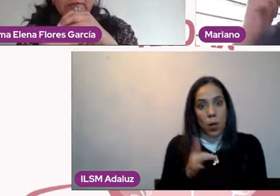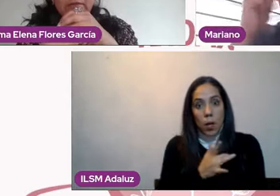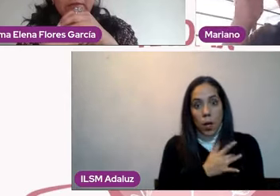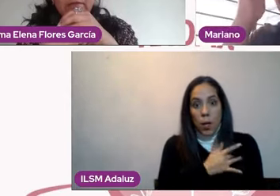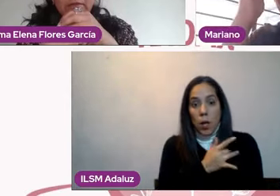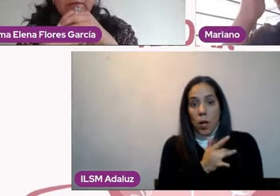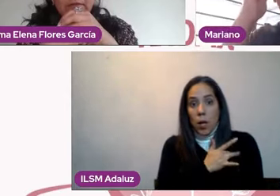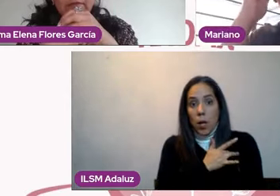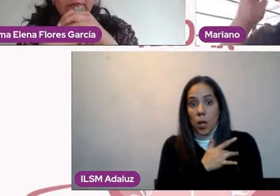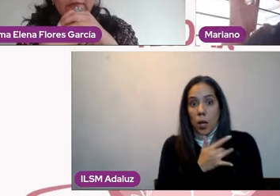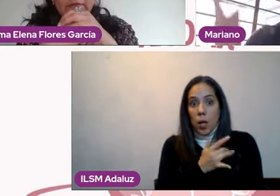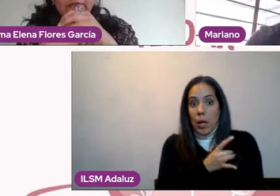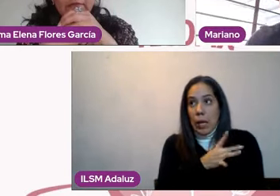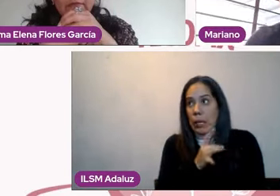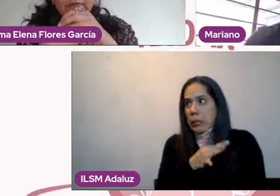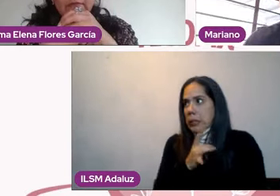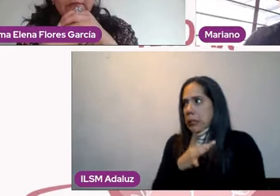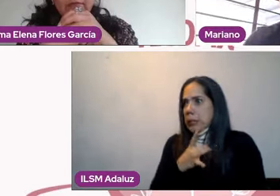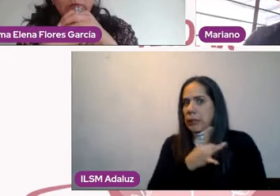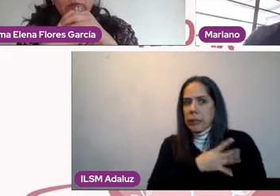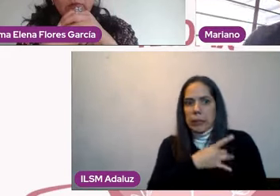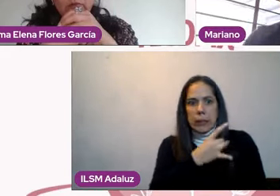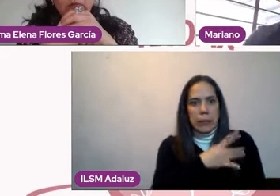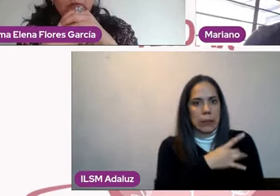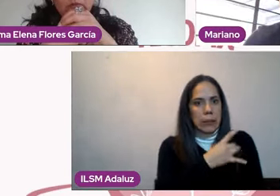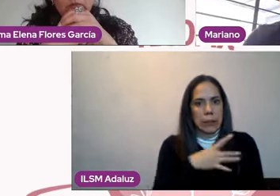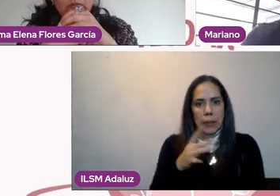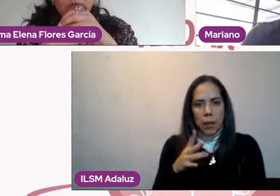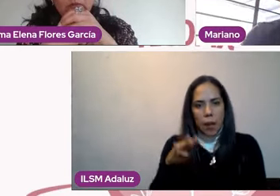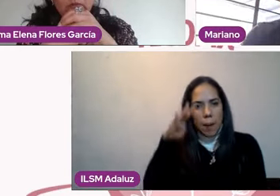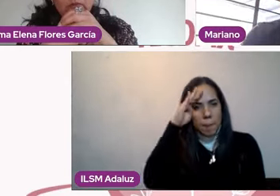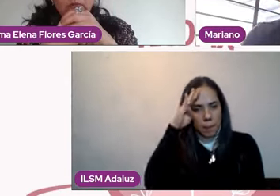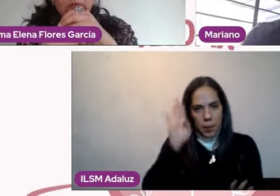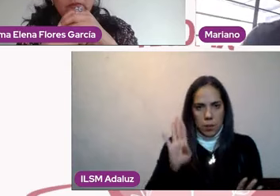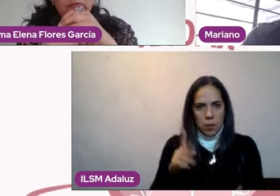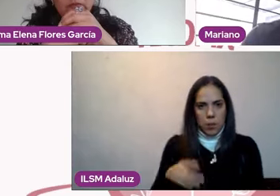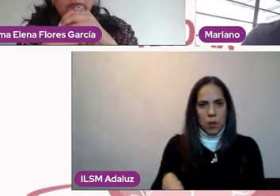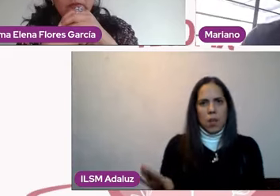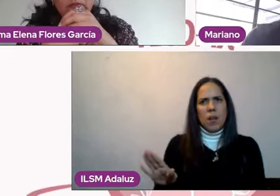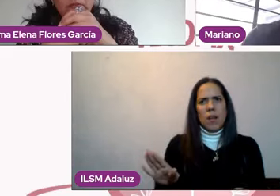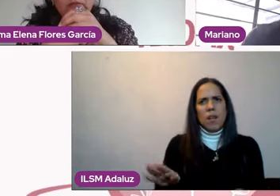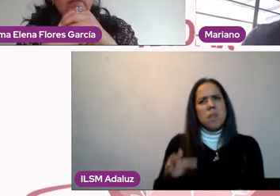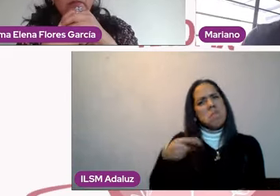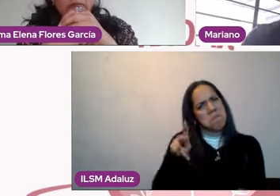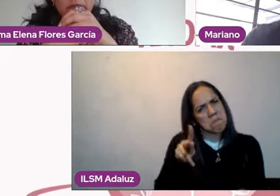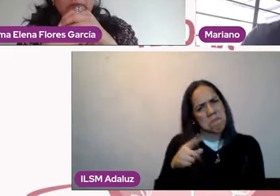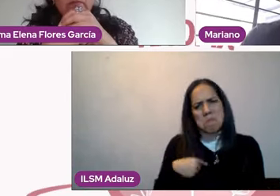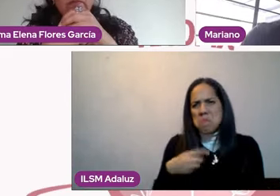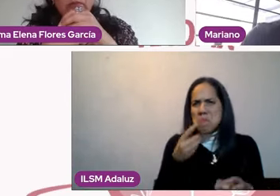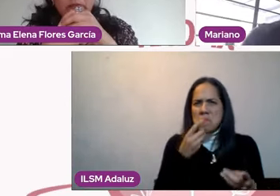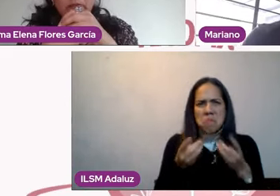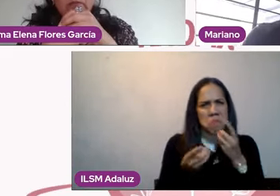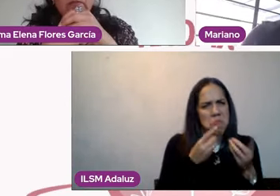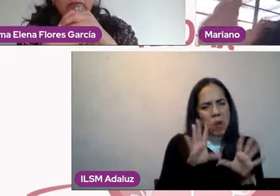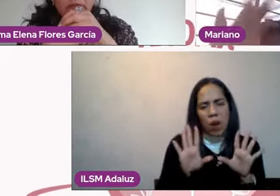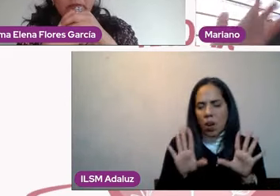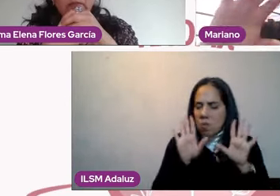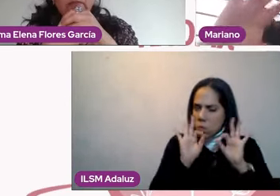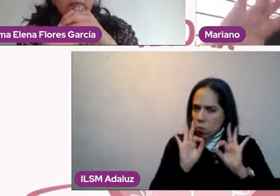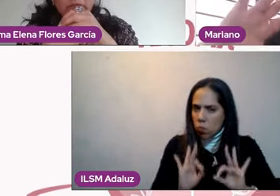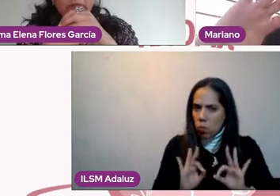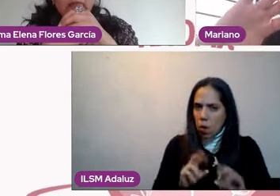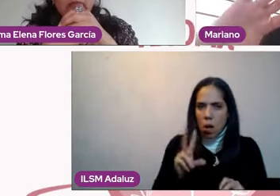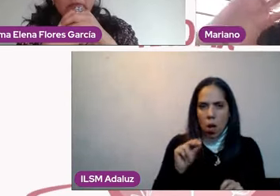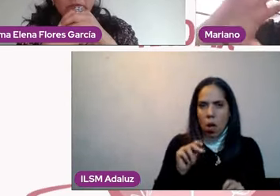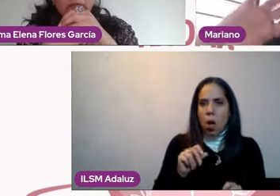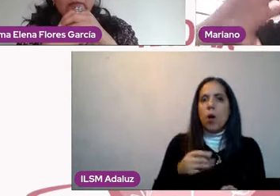yo ahí les diría que prácticamente ninguna razón ni es correcta ni es errada. Simplemente son